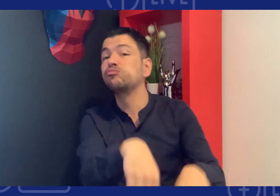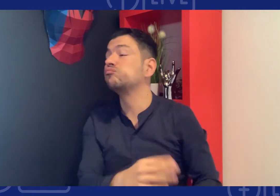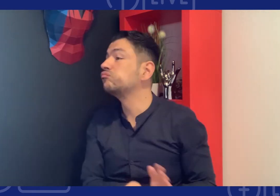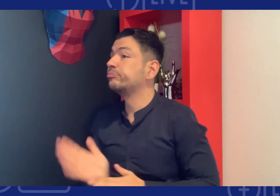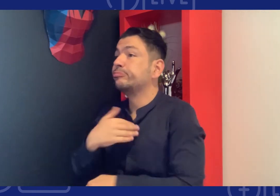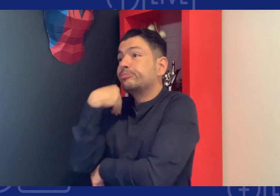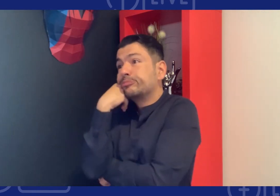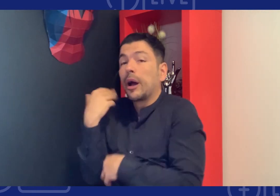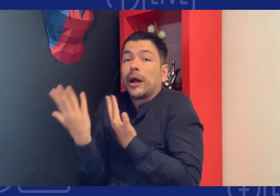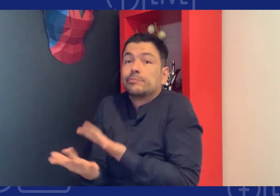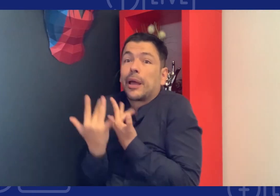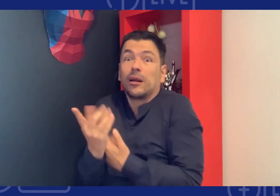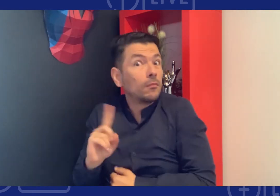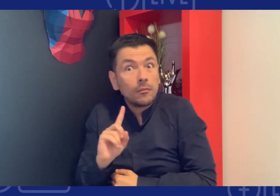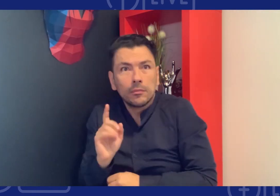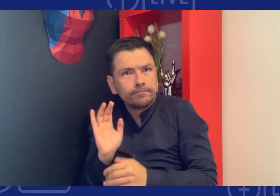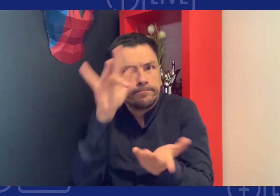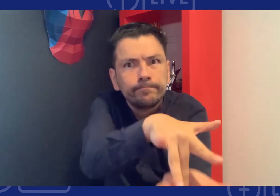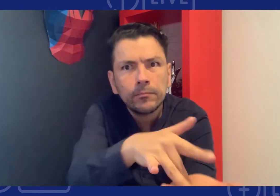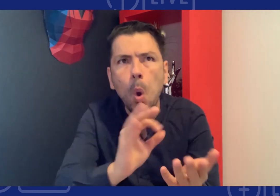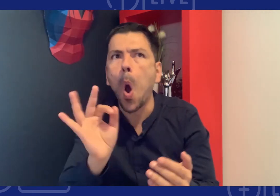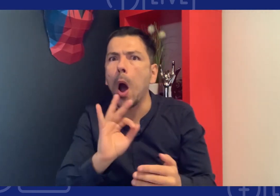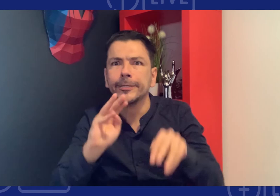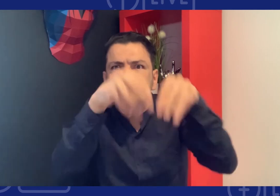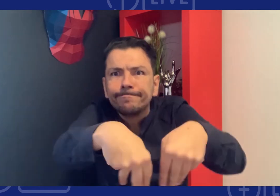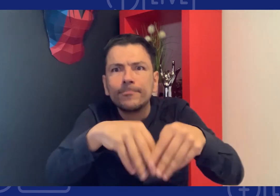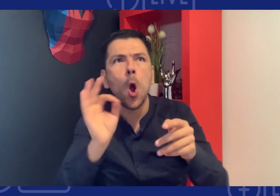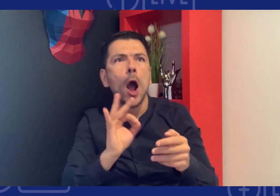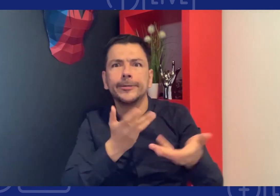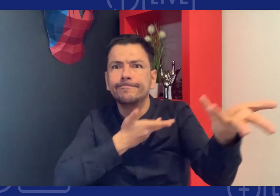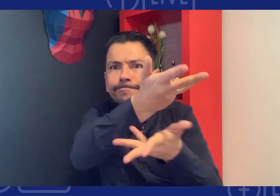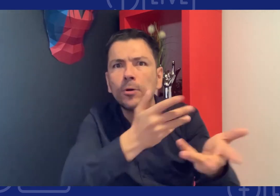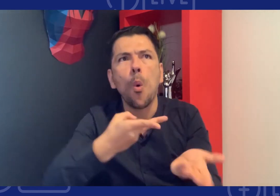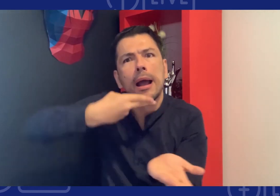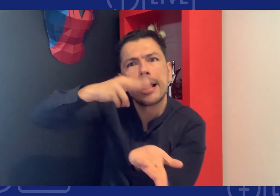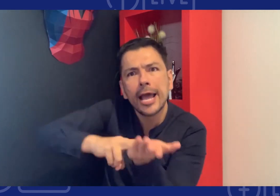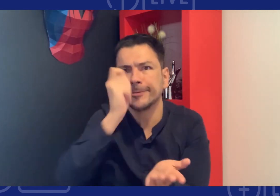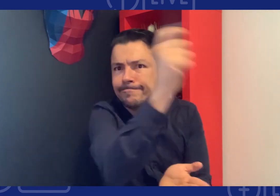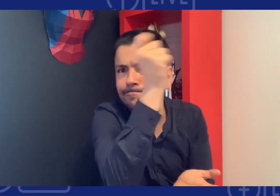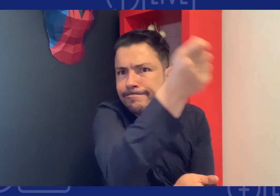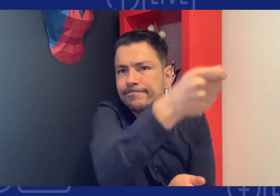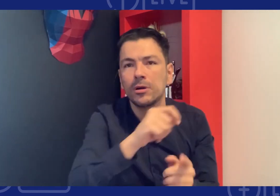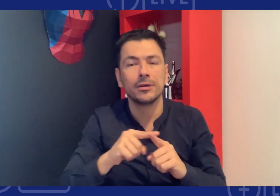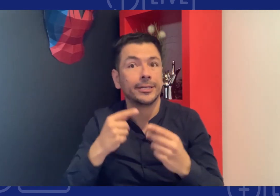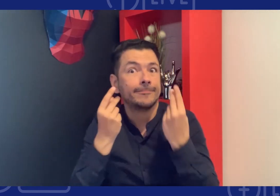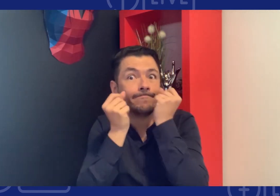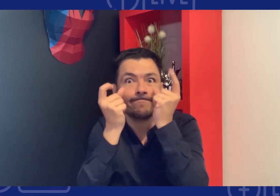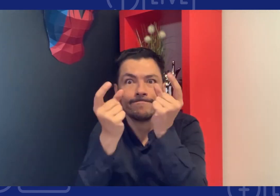no es simplemente es esperar a que nos den respuesta sin hacer nada no hay que movilizarse hay que ir hay que